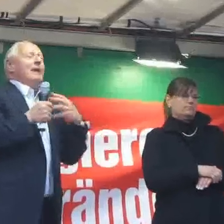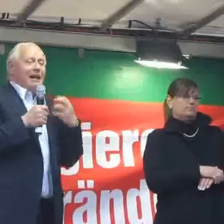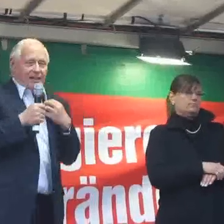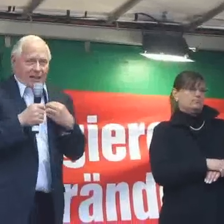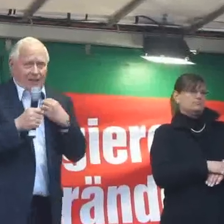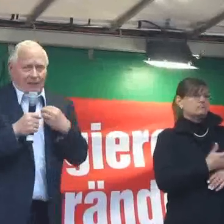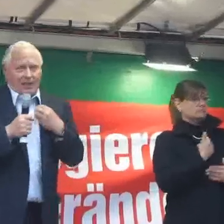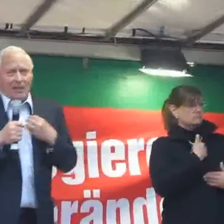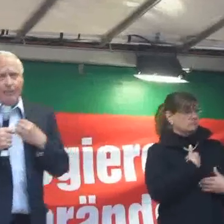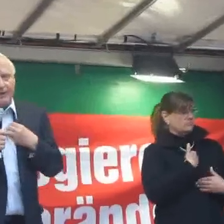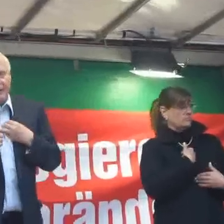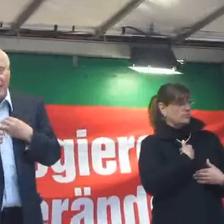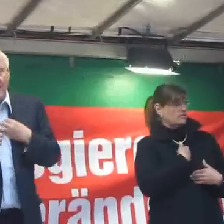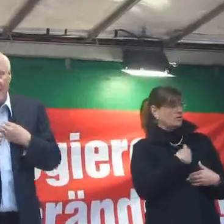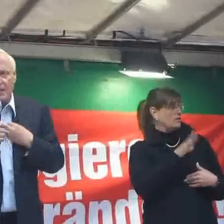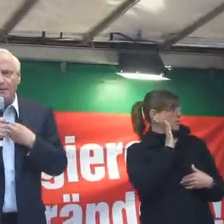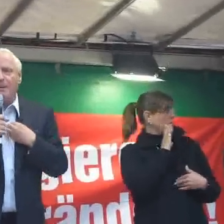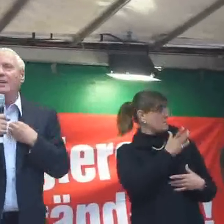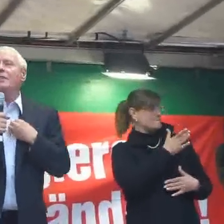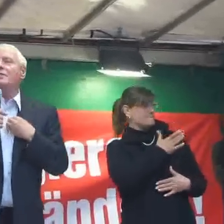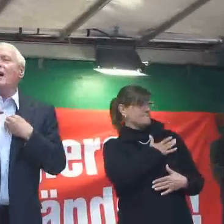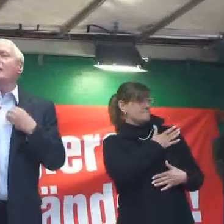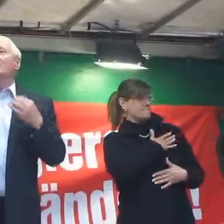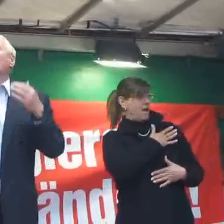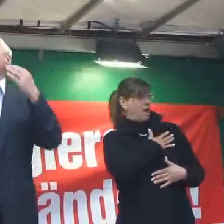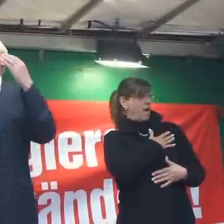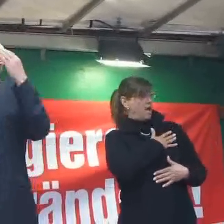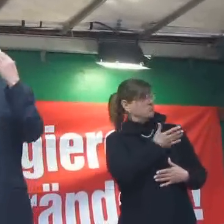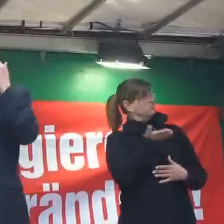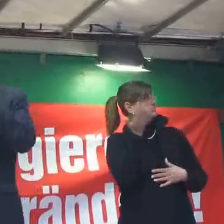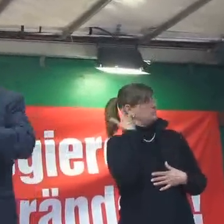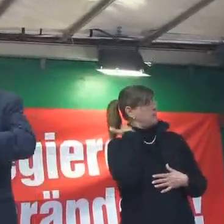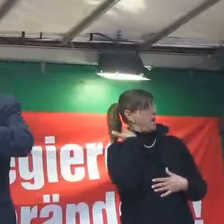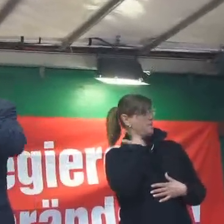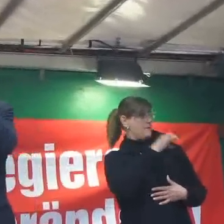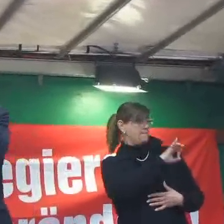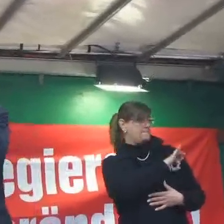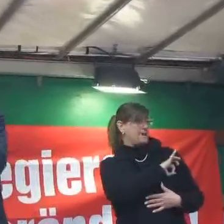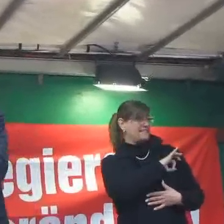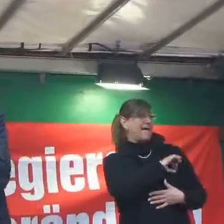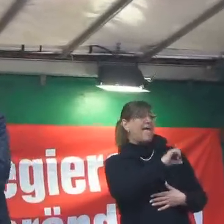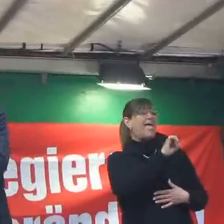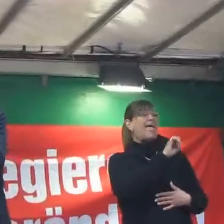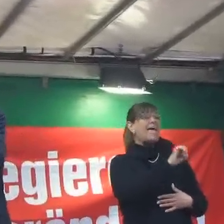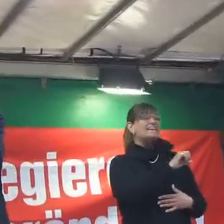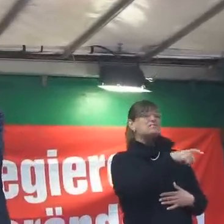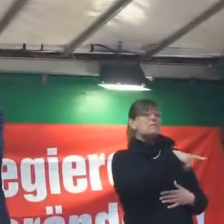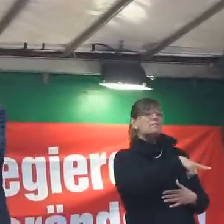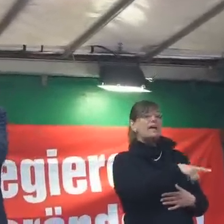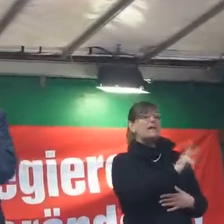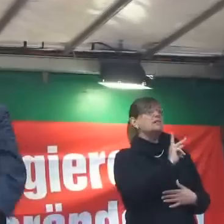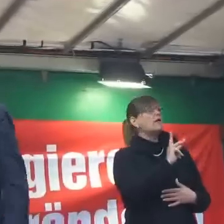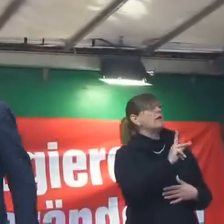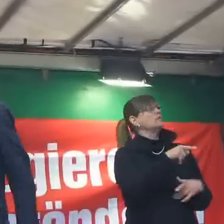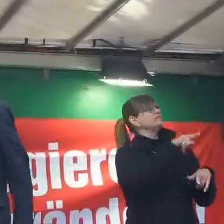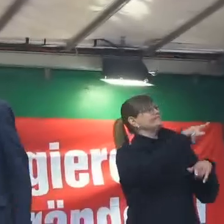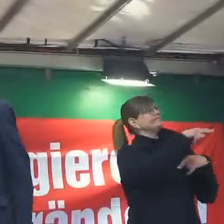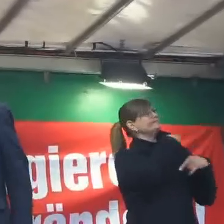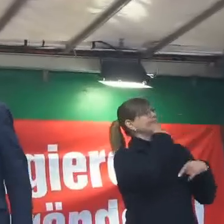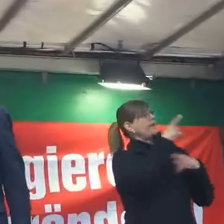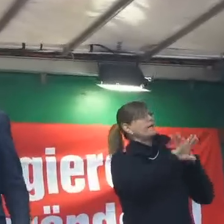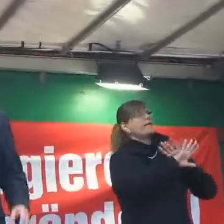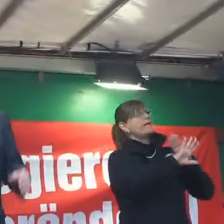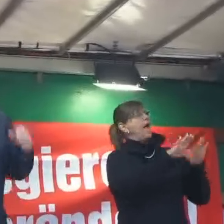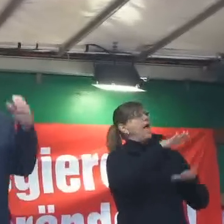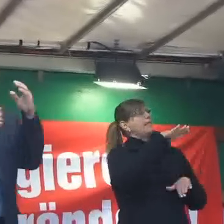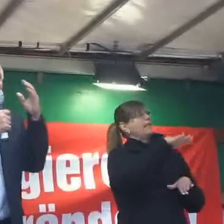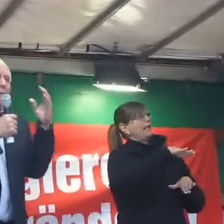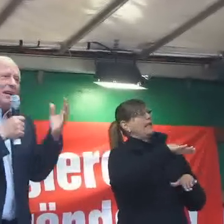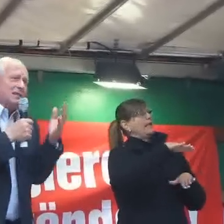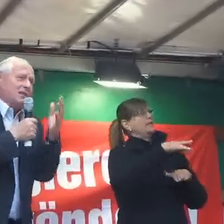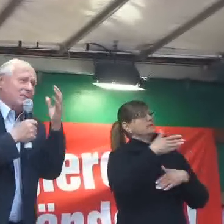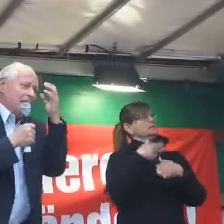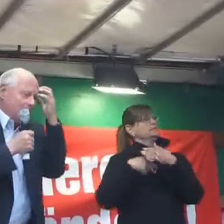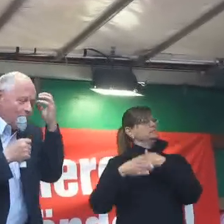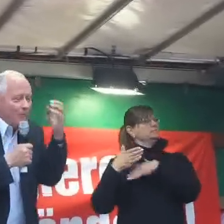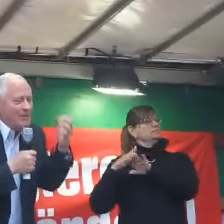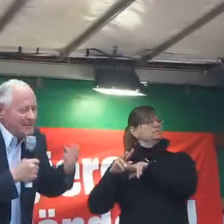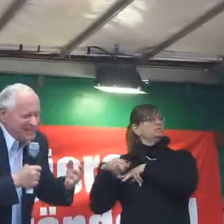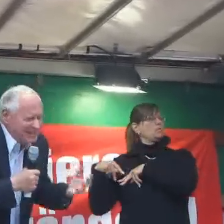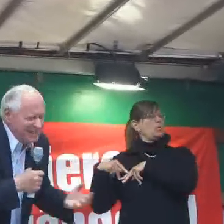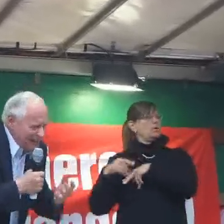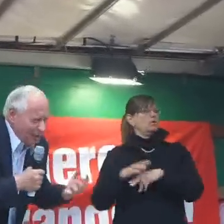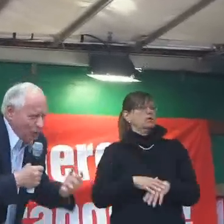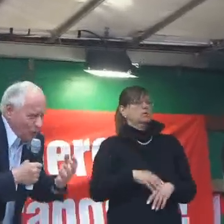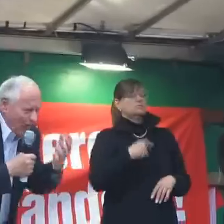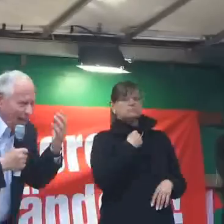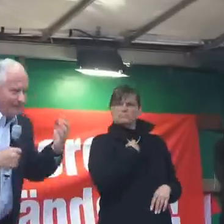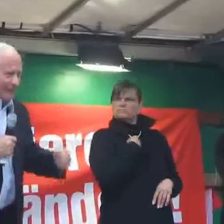meine ehemalige Partei, die SPD, sagt, wir dürfen kein Kind zurücklassen. Ich gehöre nun zu den Menschen, die manchmal